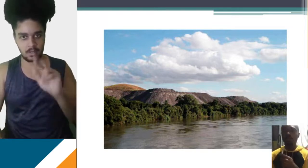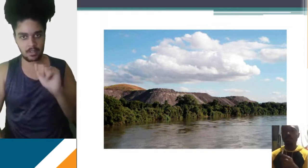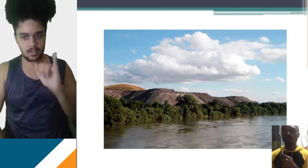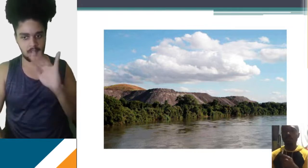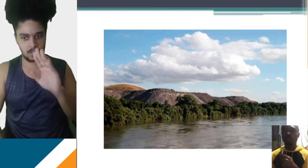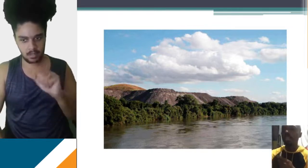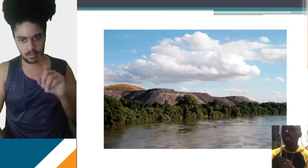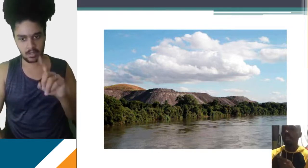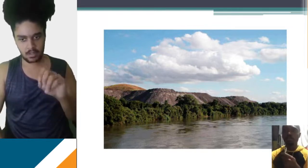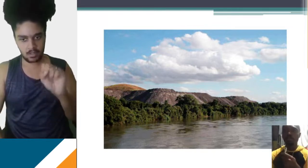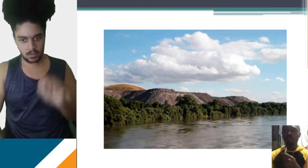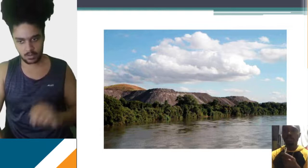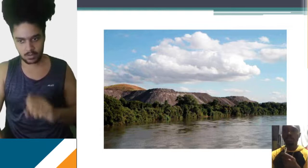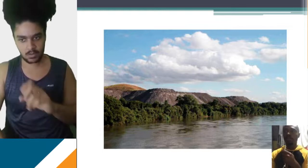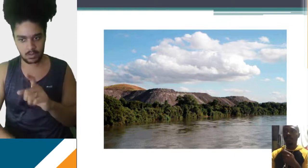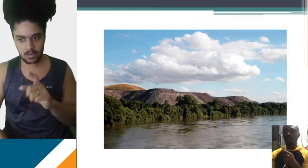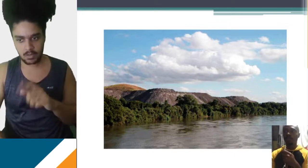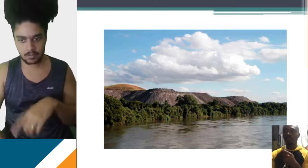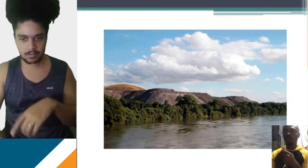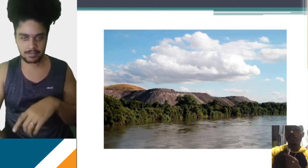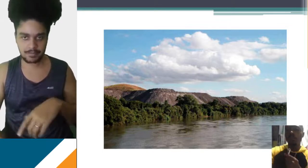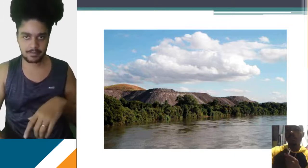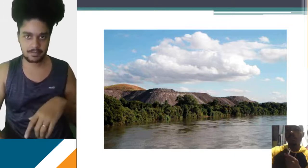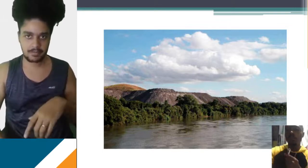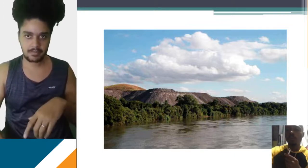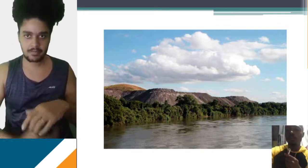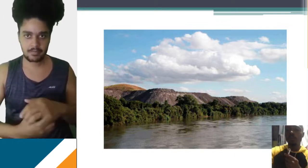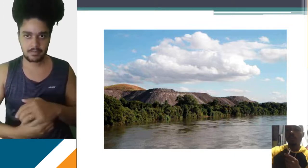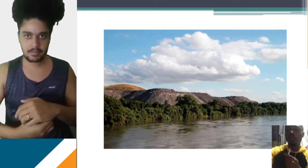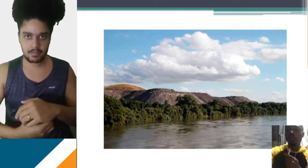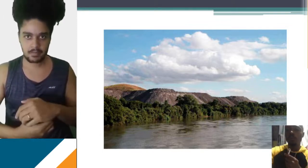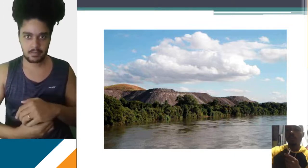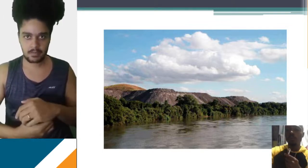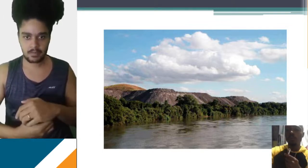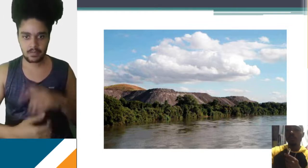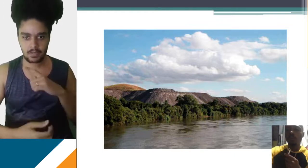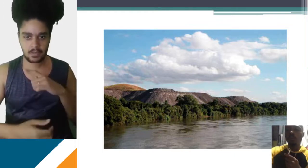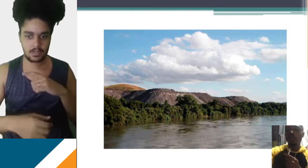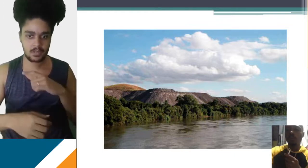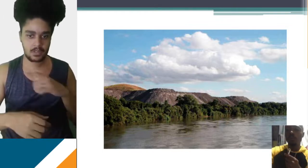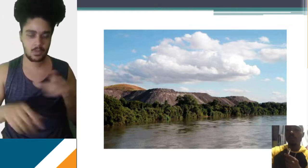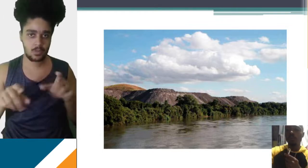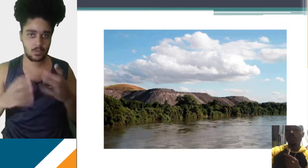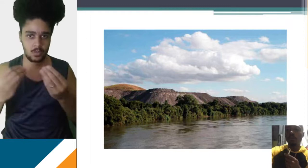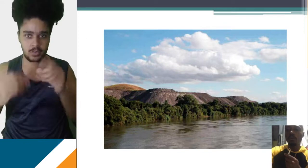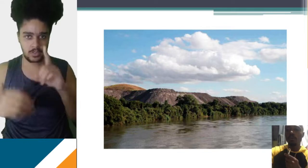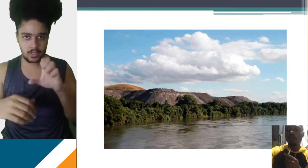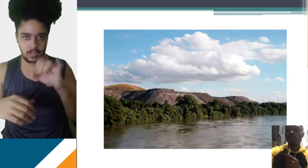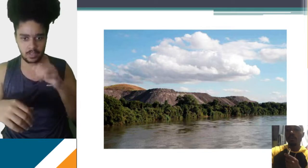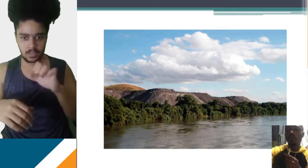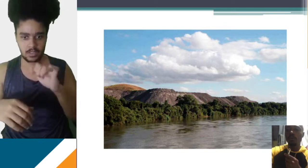do Sul, como vocês podem ver, sem proteção nenhuma. Então, assim, a está um pouco mais aqui, mais para cá, enquanto os